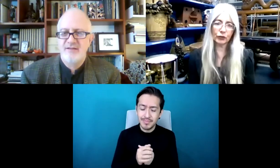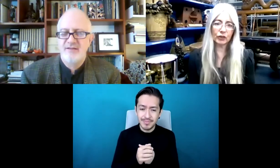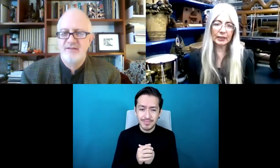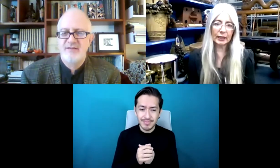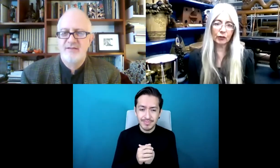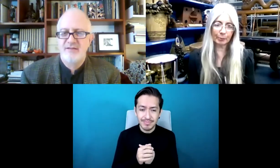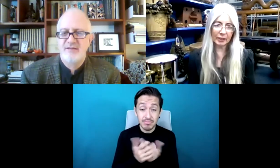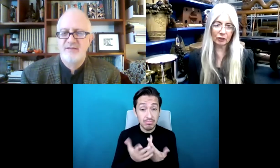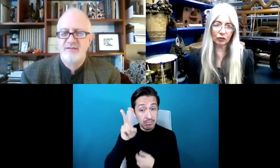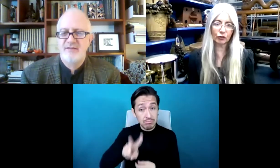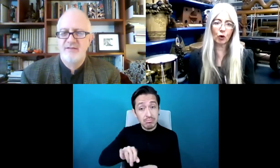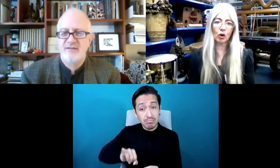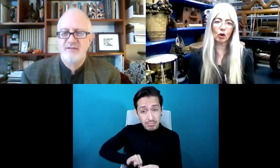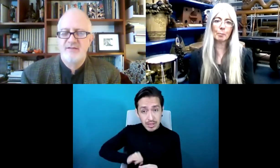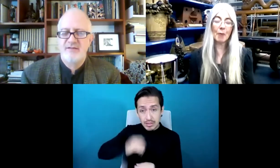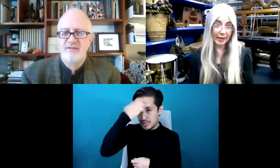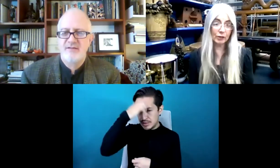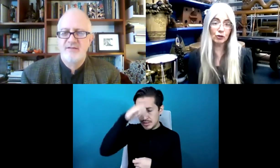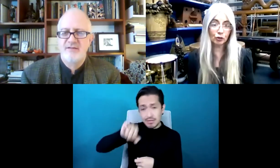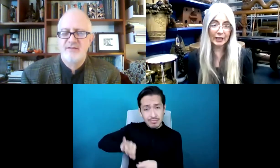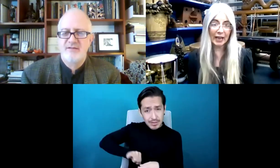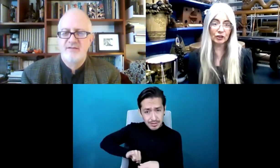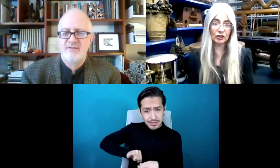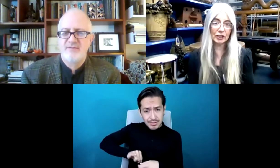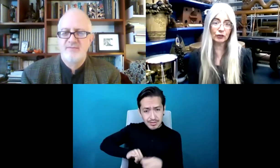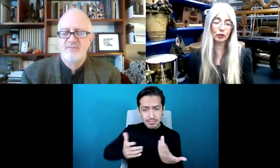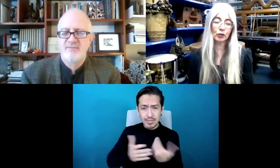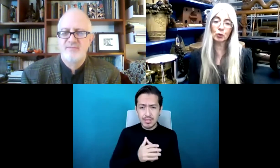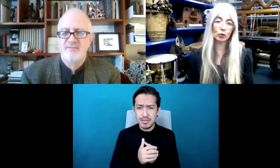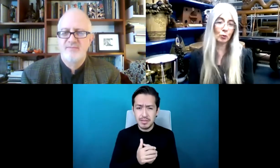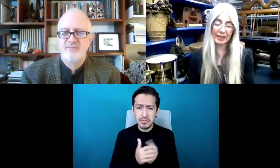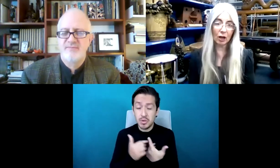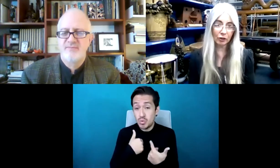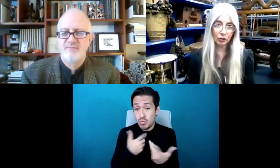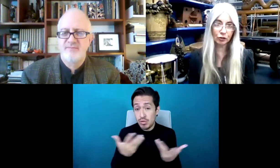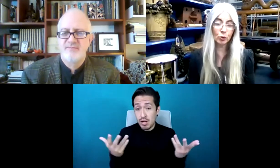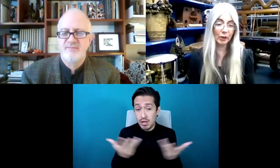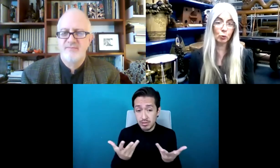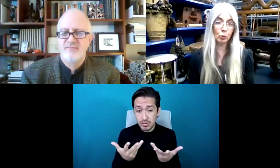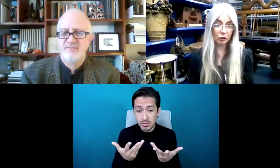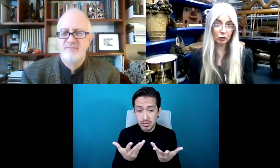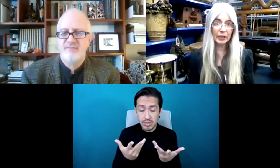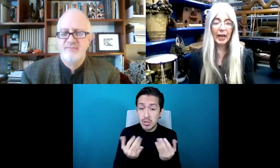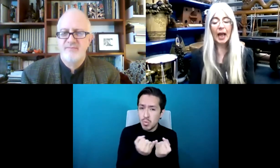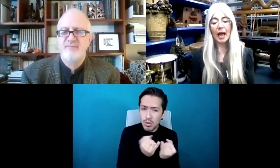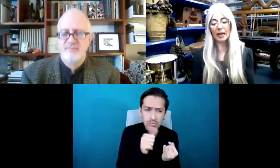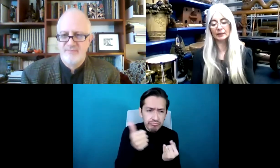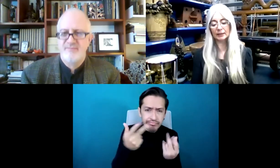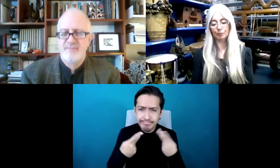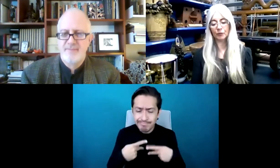Bueno, ha sido una experiencia muy interesante para mi industria y también para otras